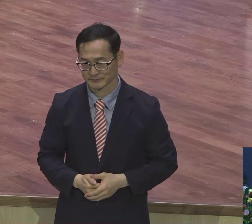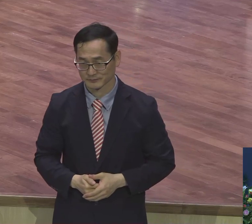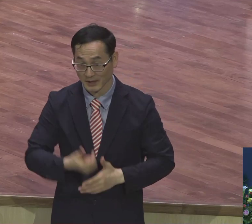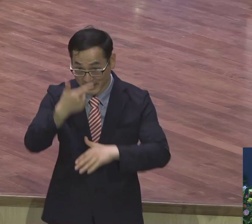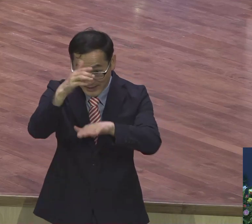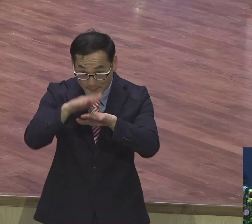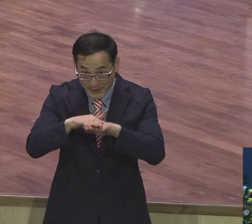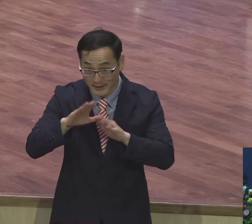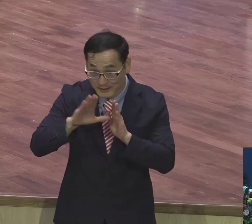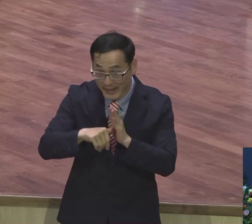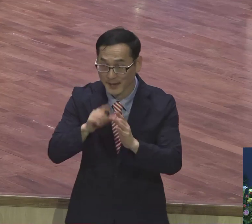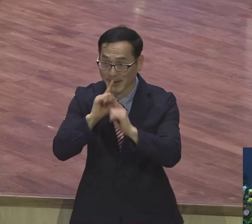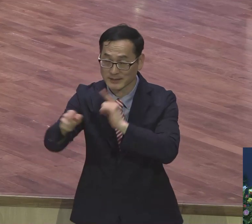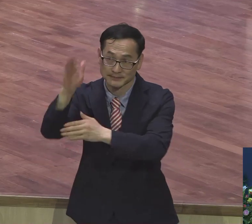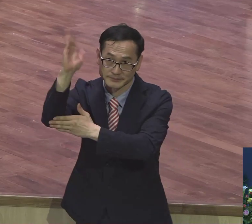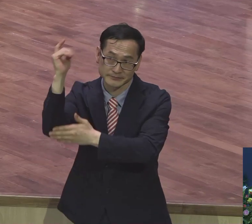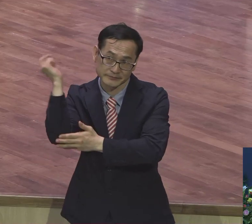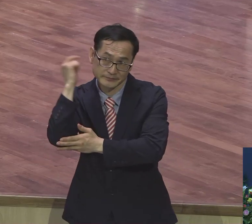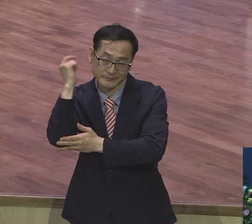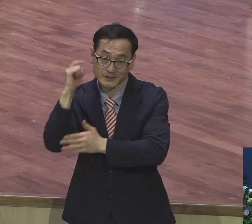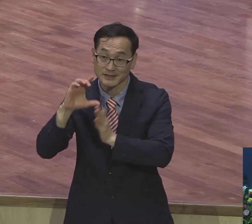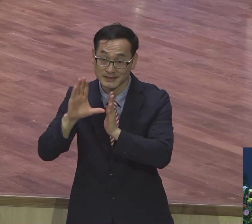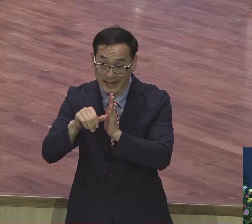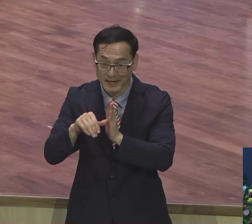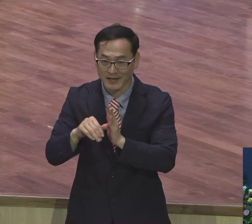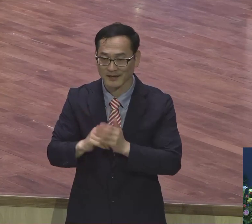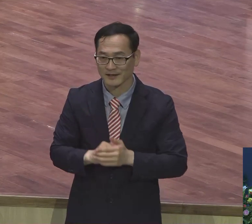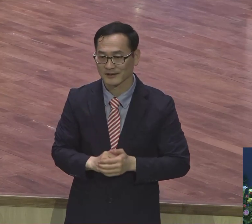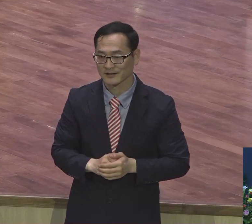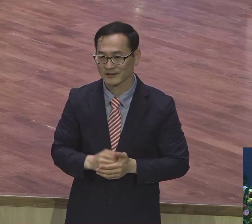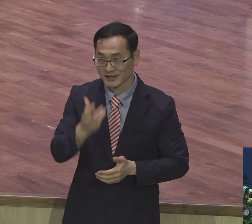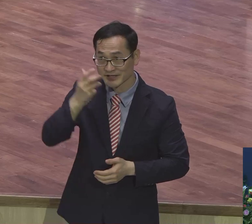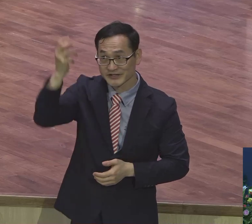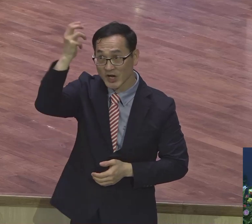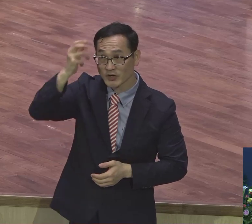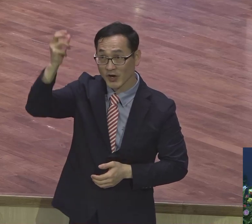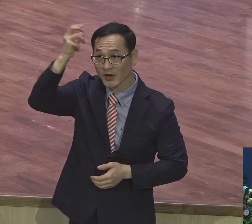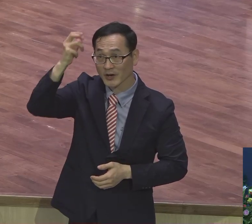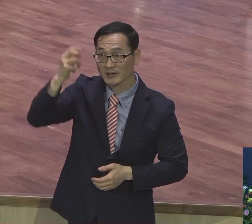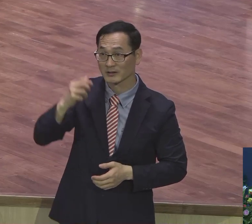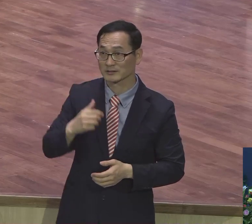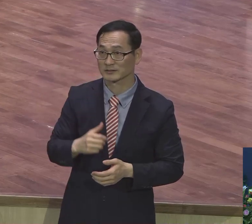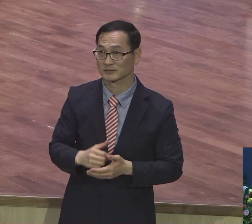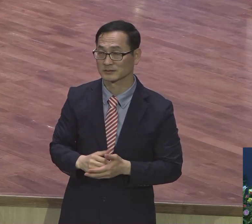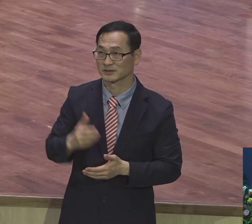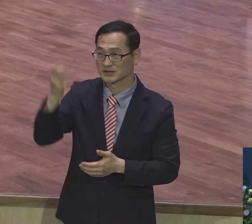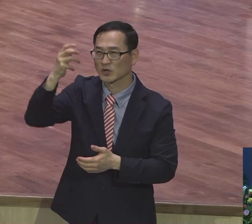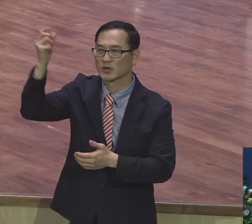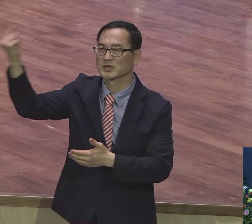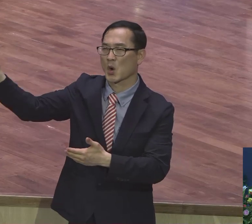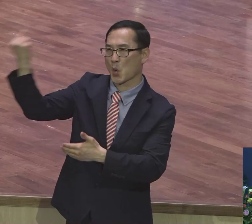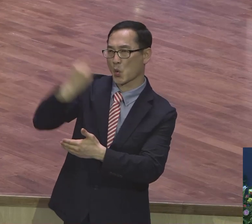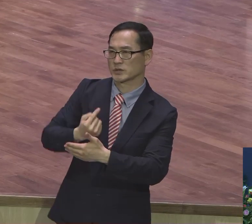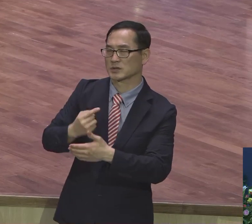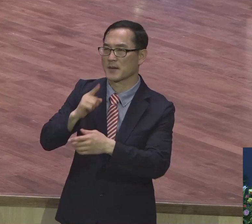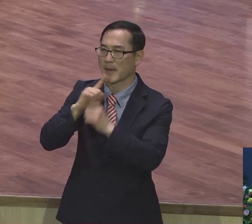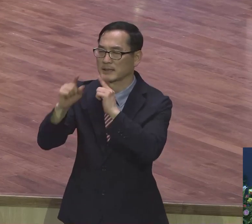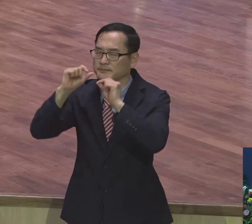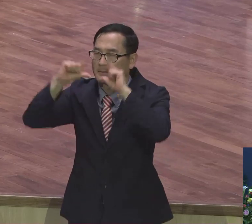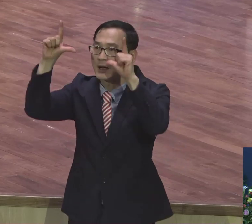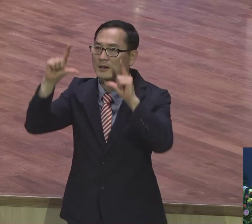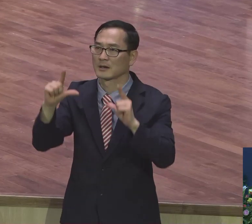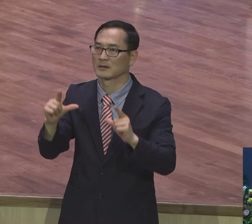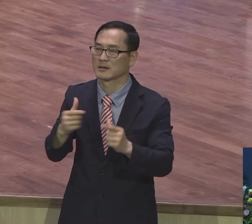드릴 때 특별히 설교 드릴 때 말이요 성령께서 내 영혼의 차도가 주옵사사 성령의